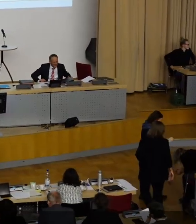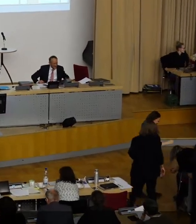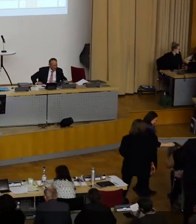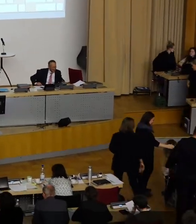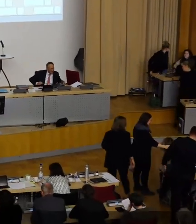Okay.